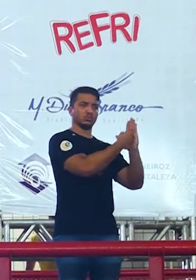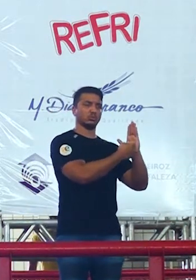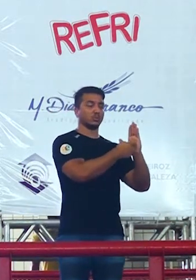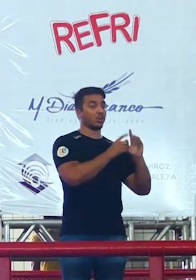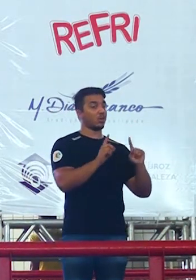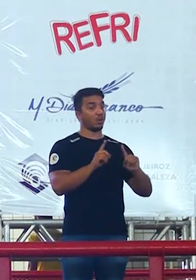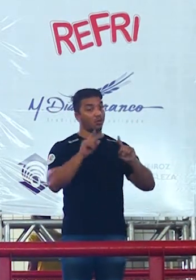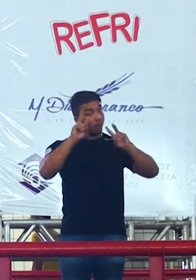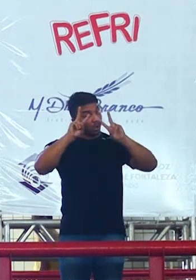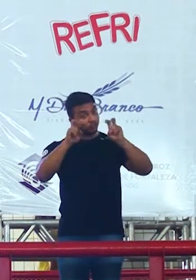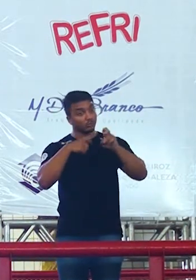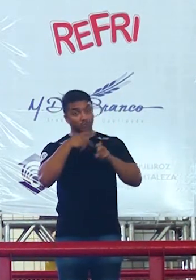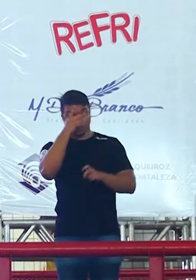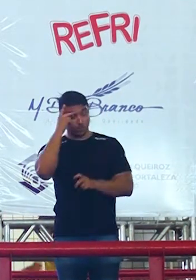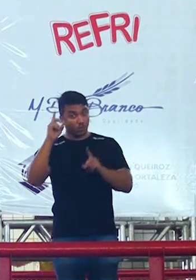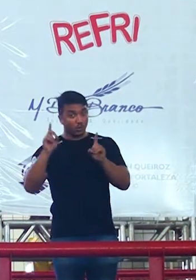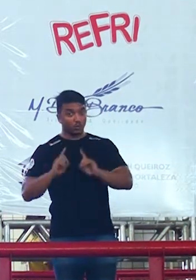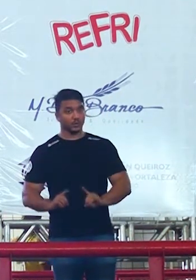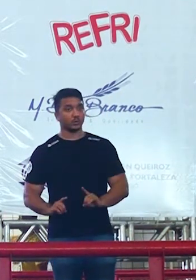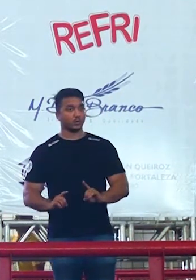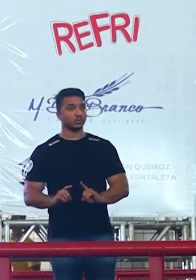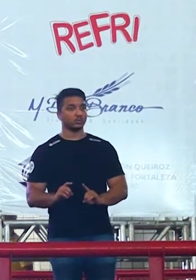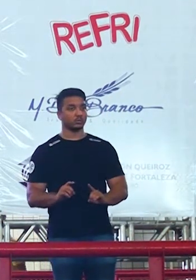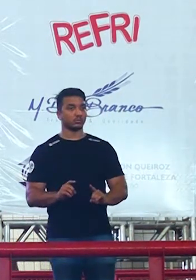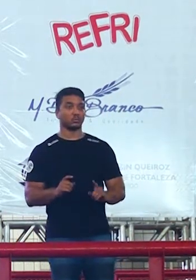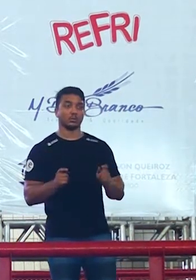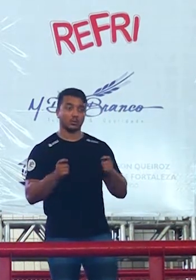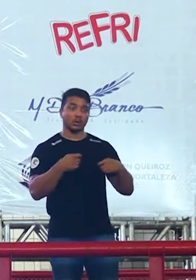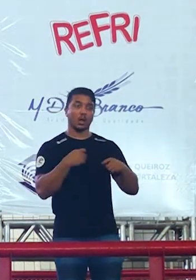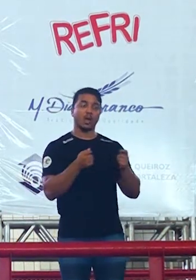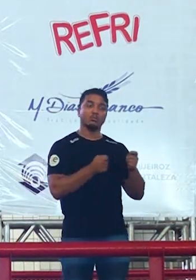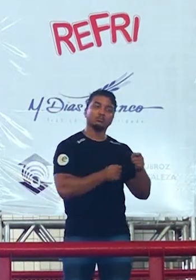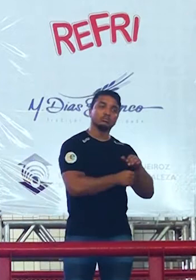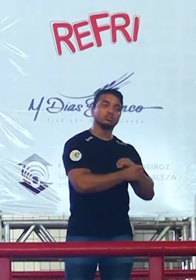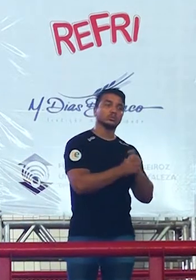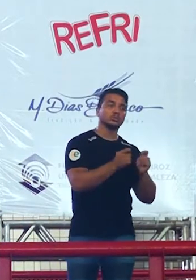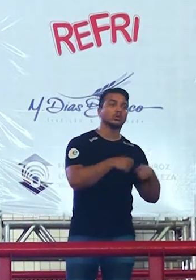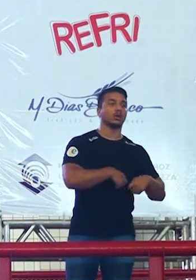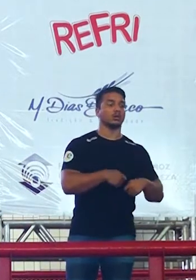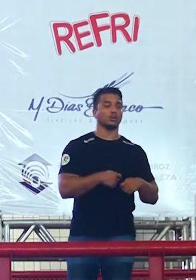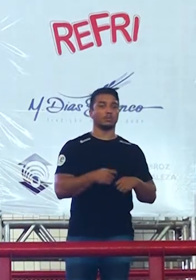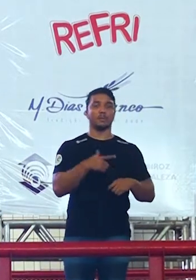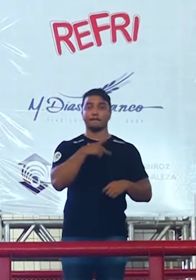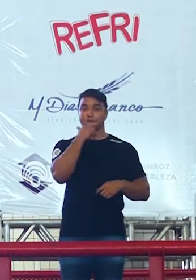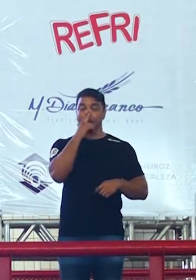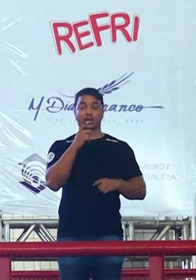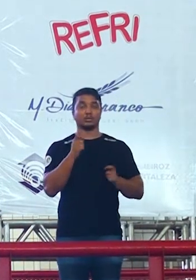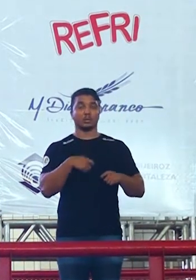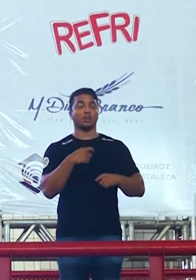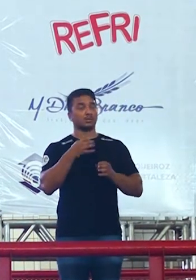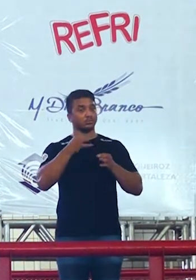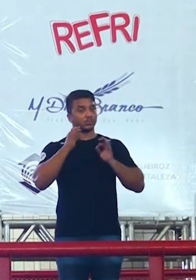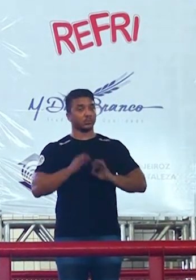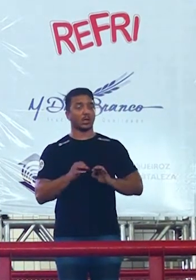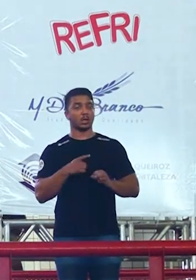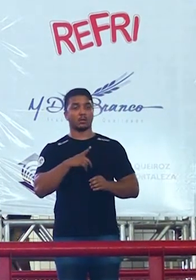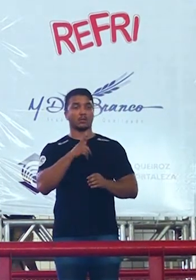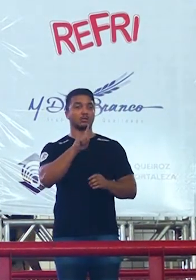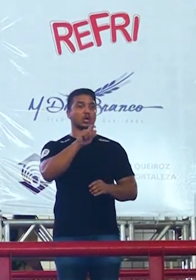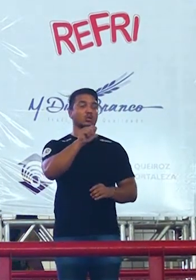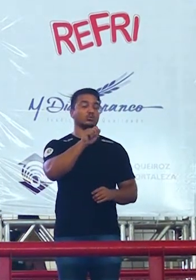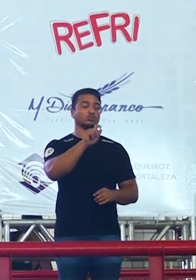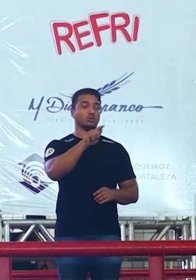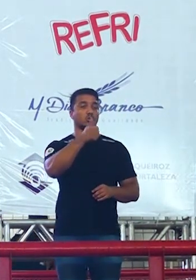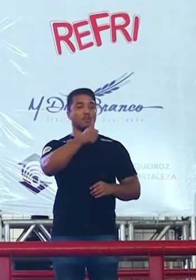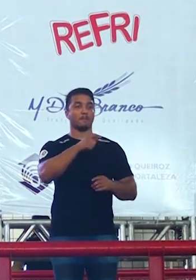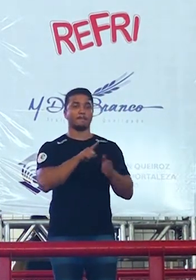pessoas com deficiência que dava pra encaixar a discussão o garoto também foi bem honesto quando o G1 foi perguntar a